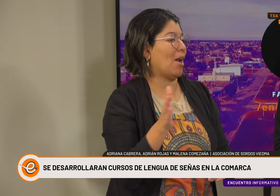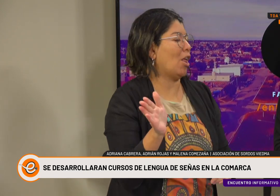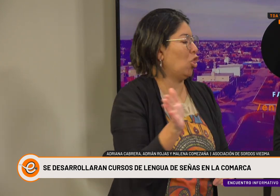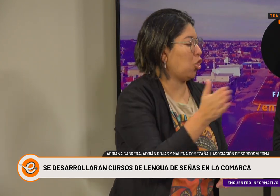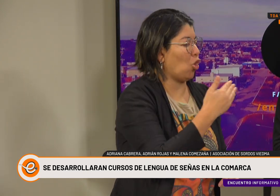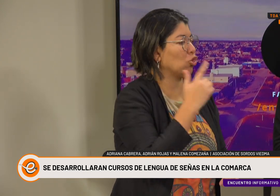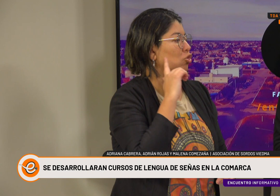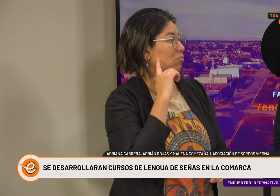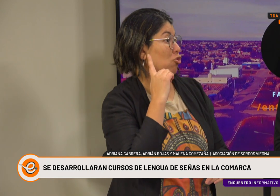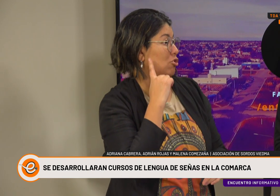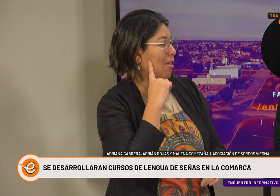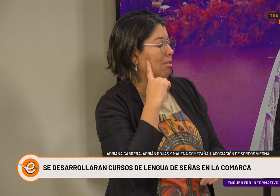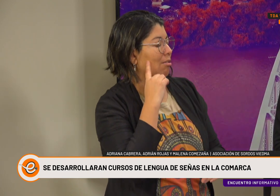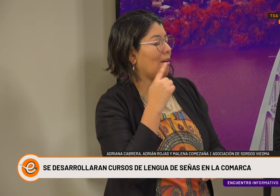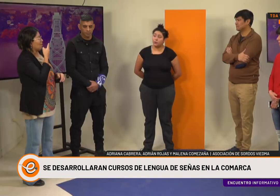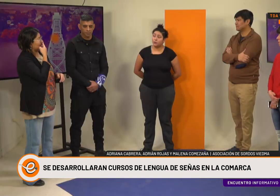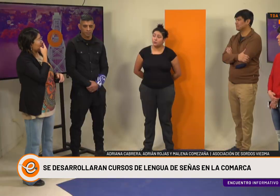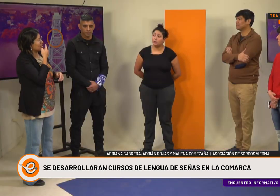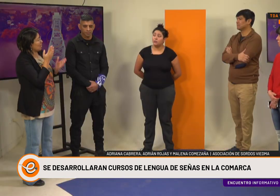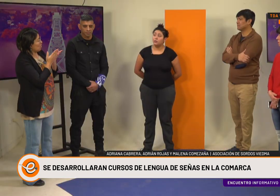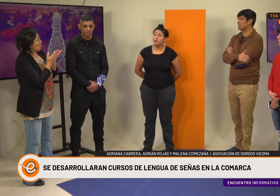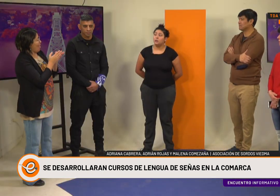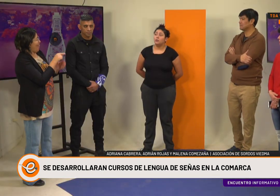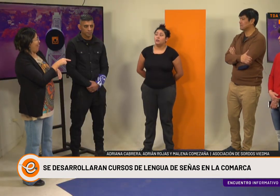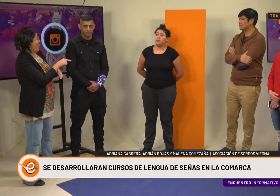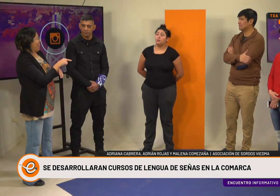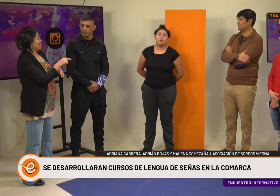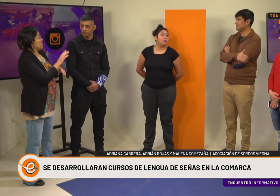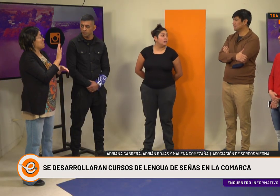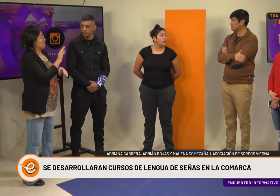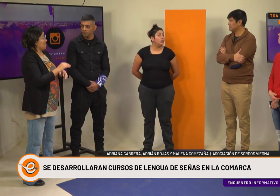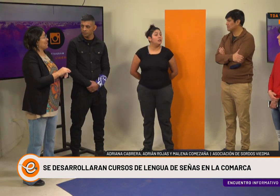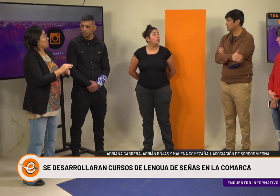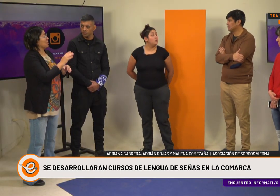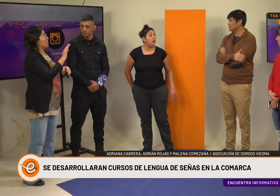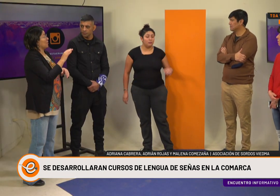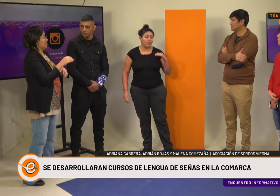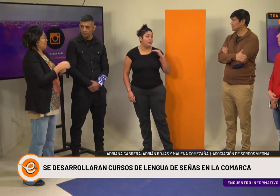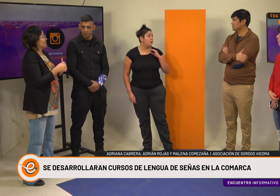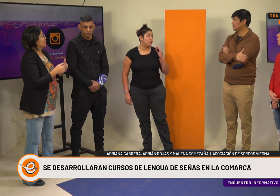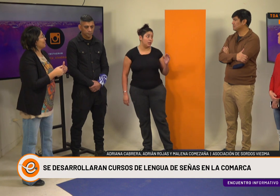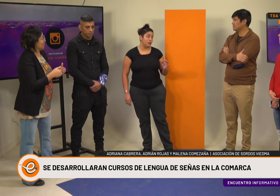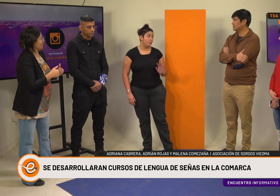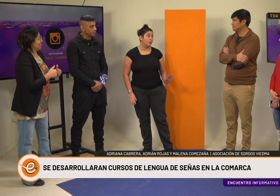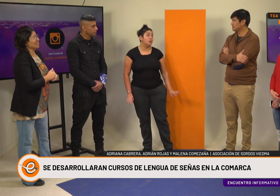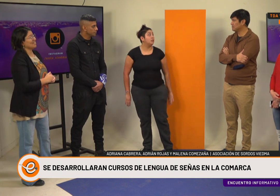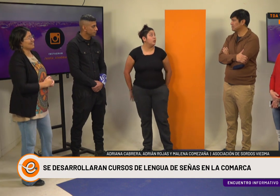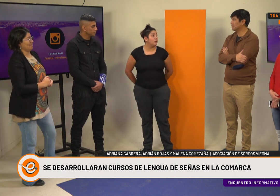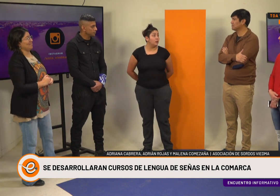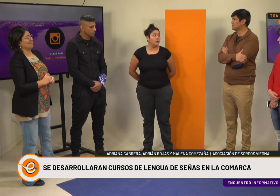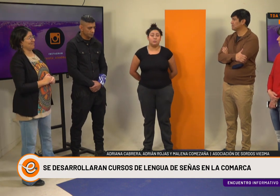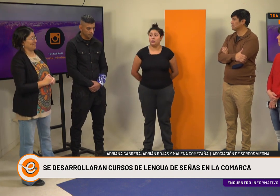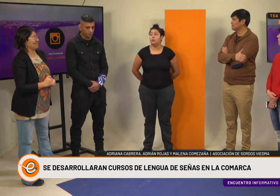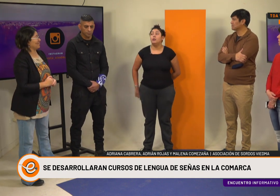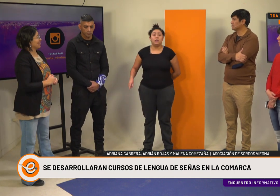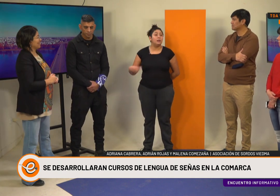Va a haber un grupo que es el que empieza en agosto, de todos los interesados que quieran estudiar, desde el nivel cero. No es necesario